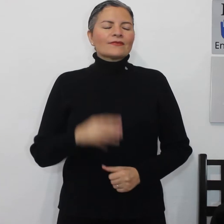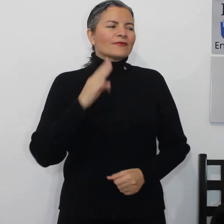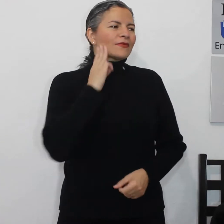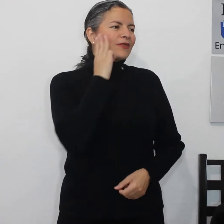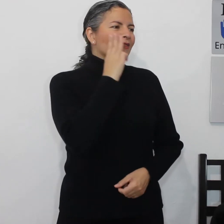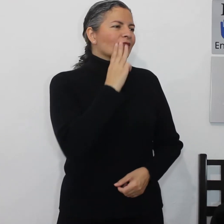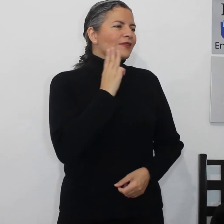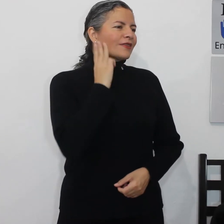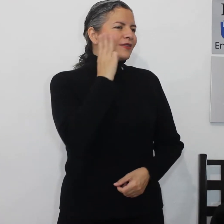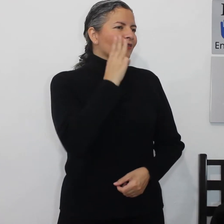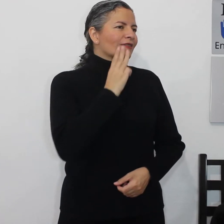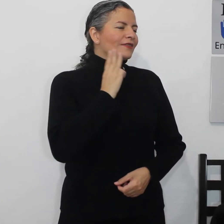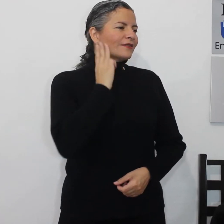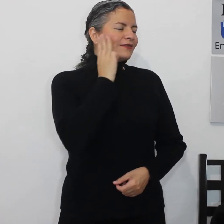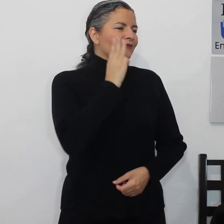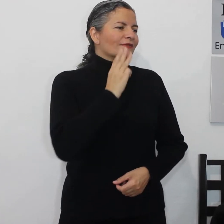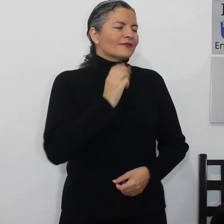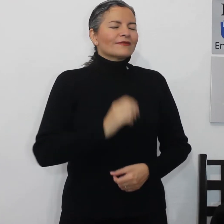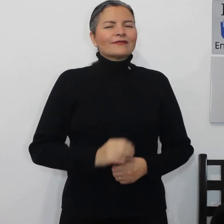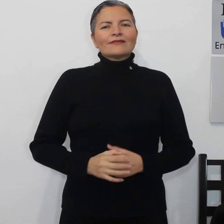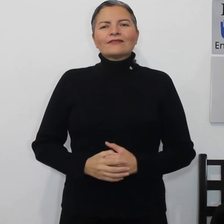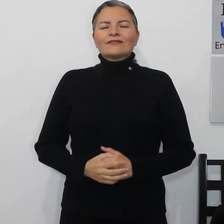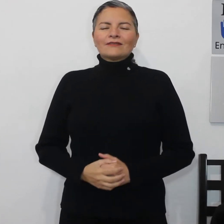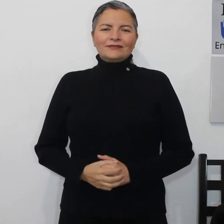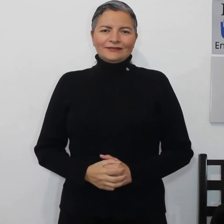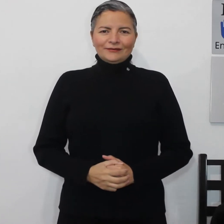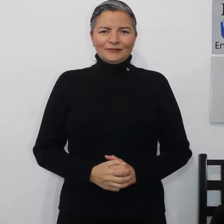pescado.